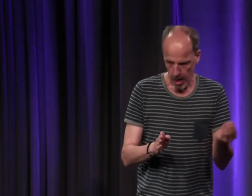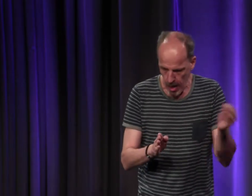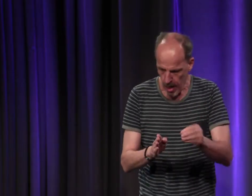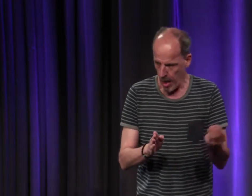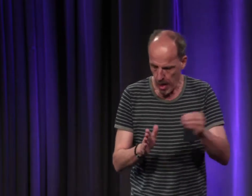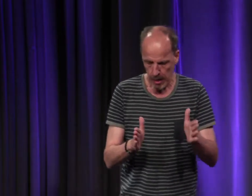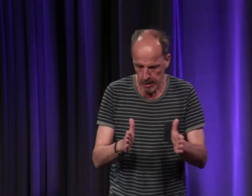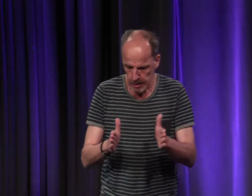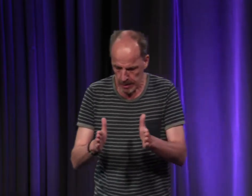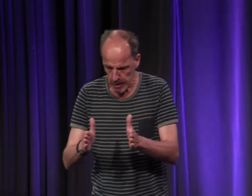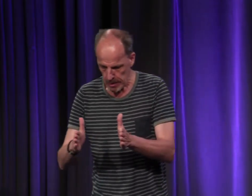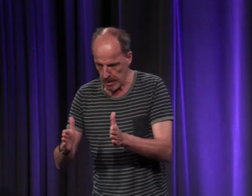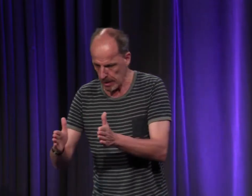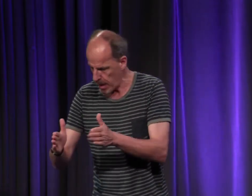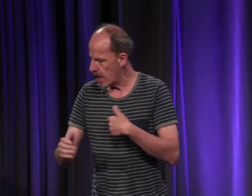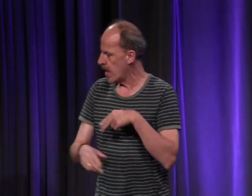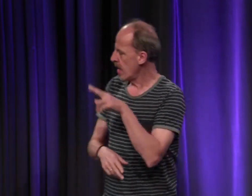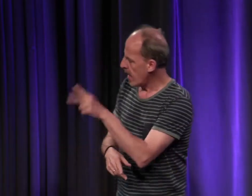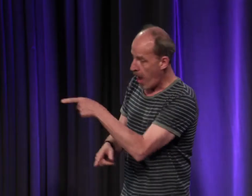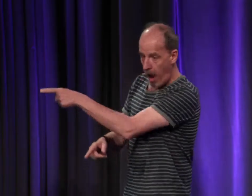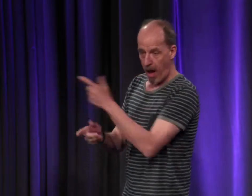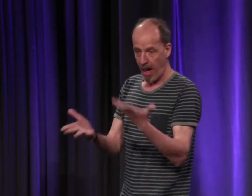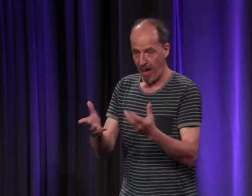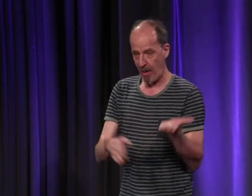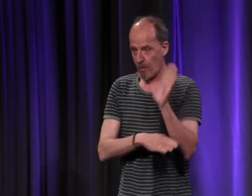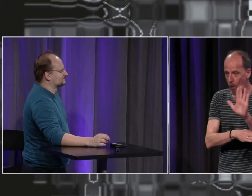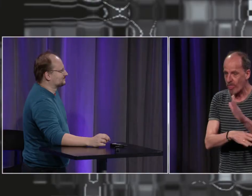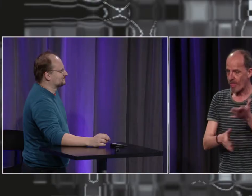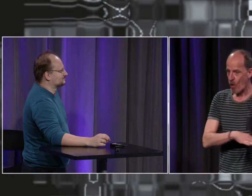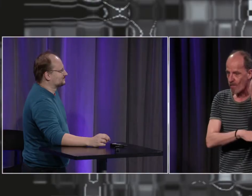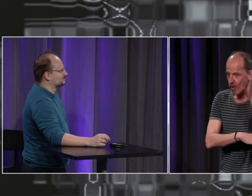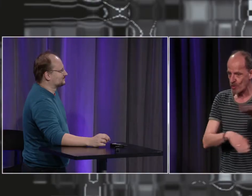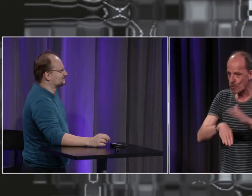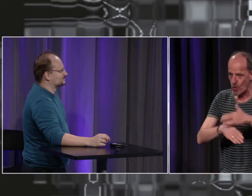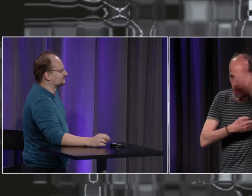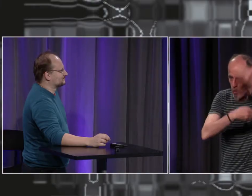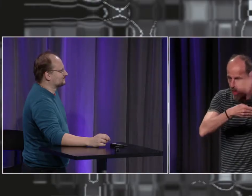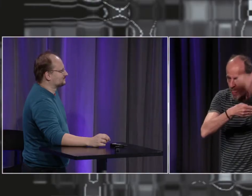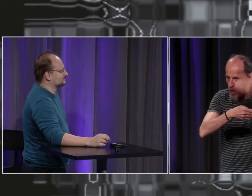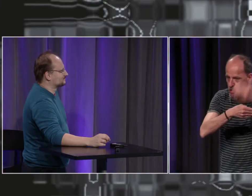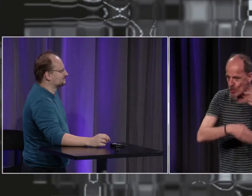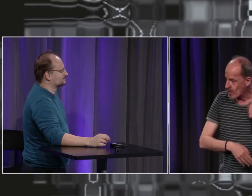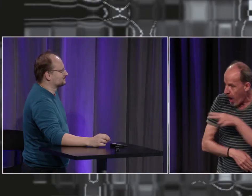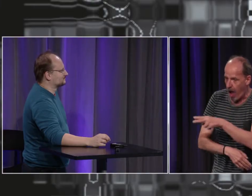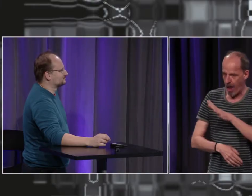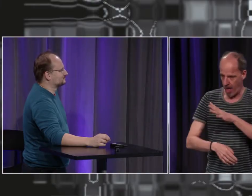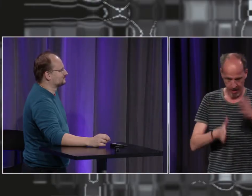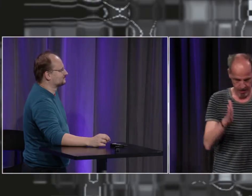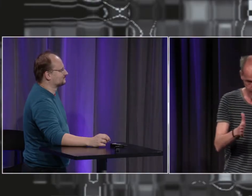je continue encore à agrémenter ces archives et aujourd'hui cette présentation cette conférence sur le Moyen-Âge m